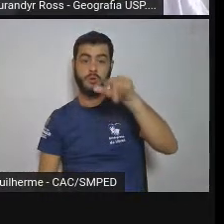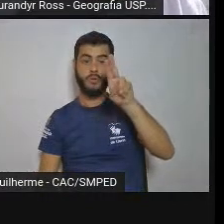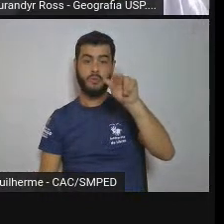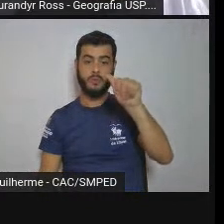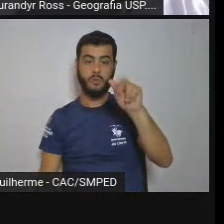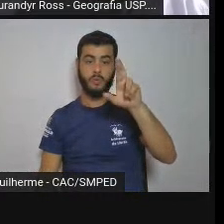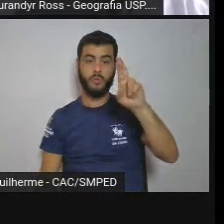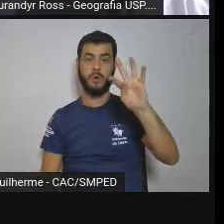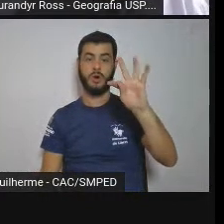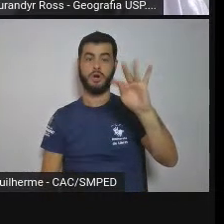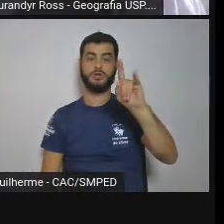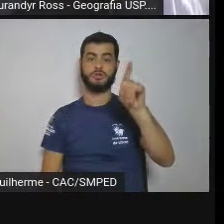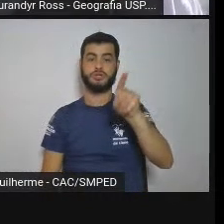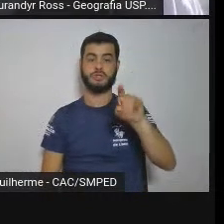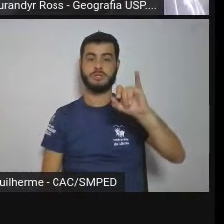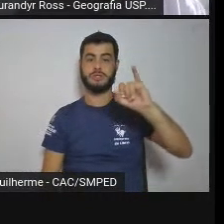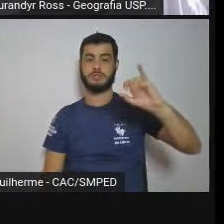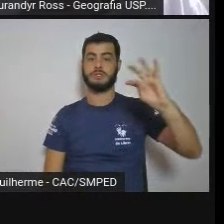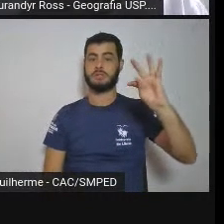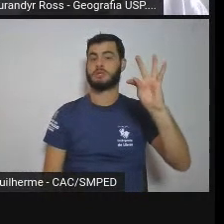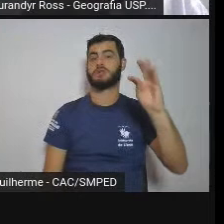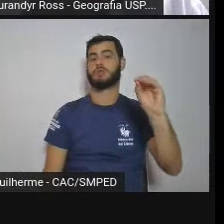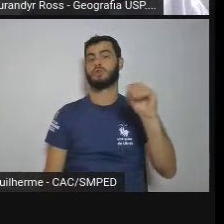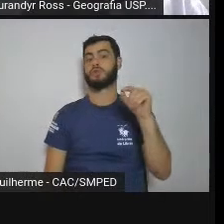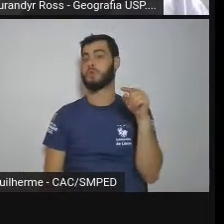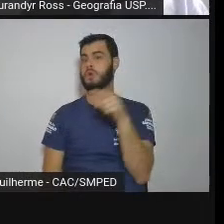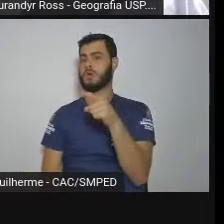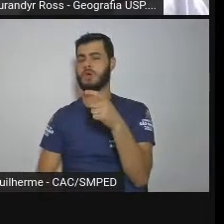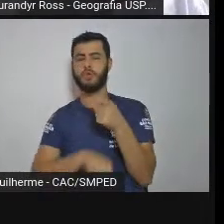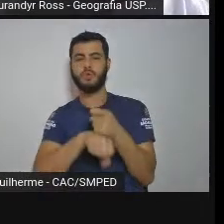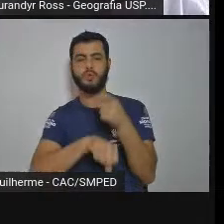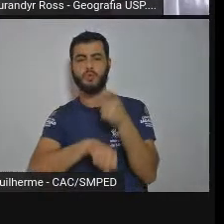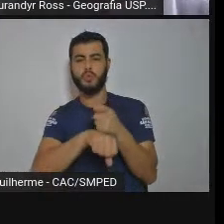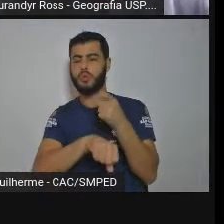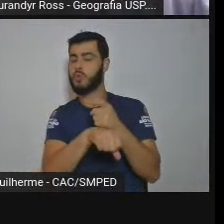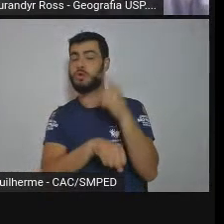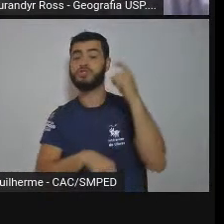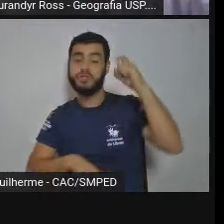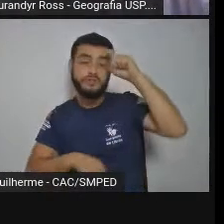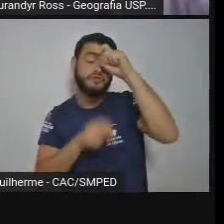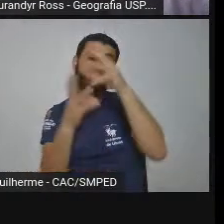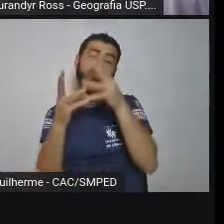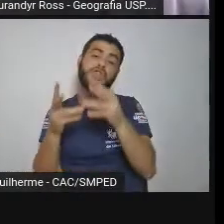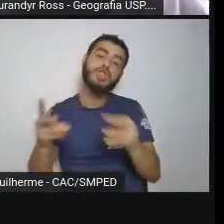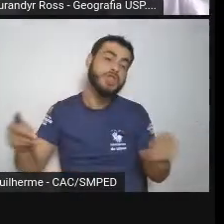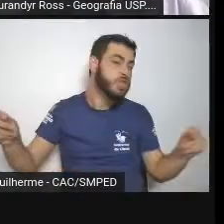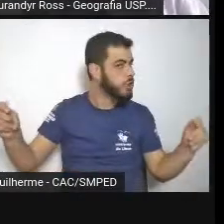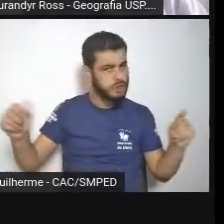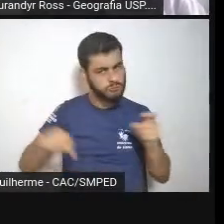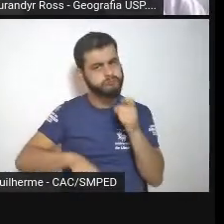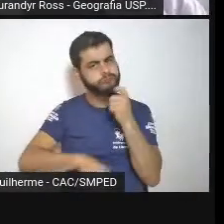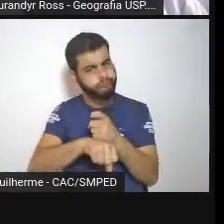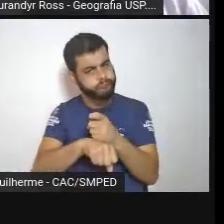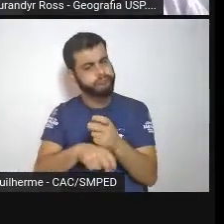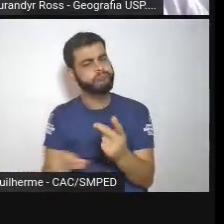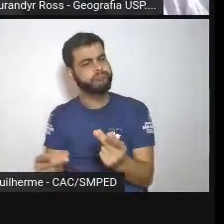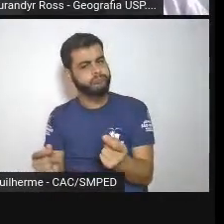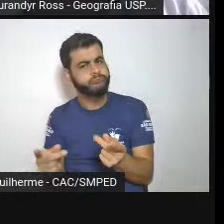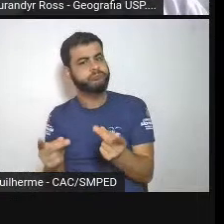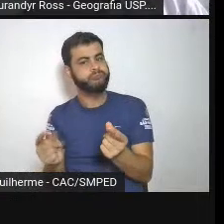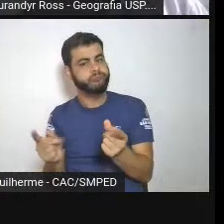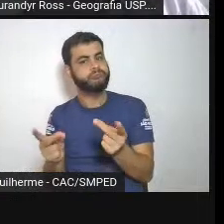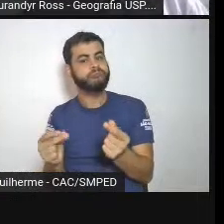mineral que não se solubiliza muito facilmente, então, enquanto as rochas que estão ao redor do